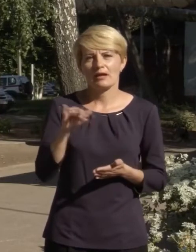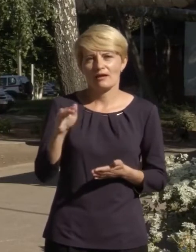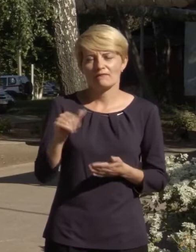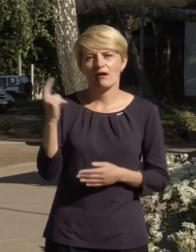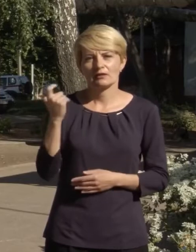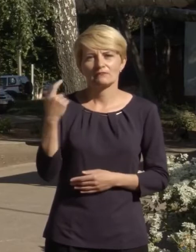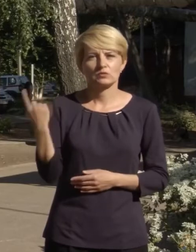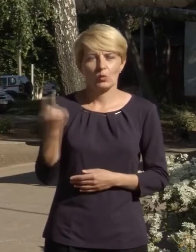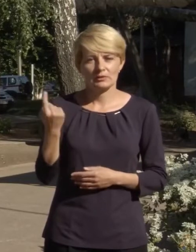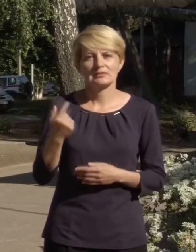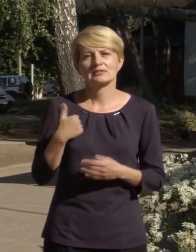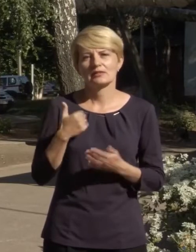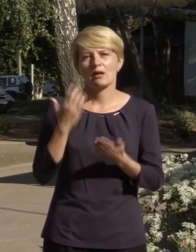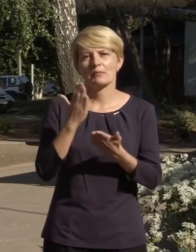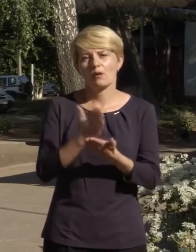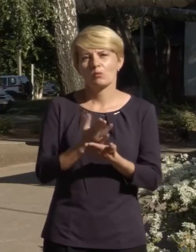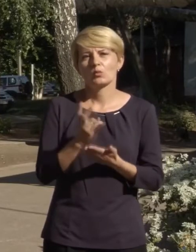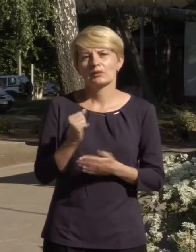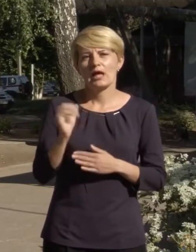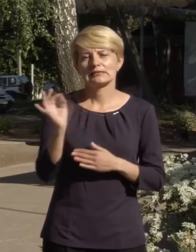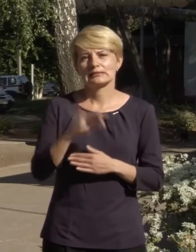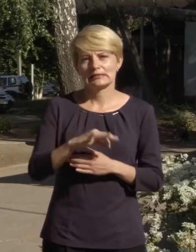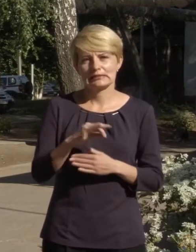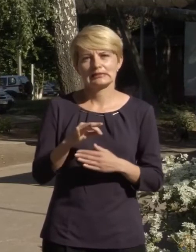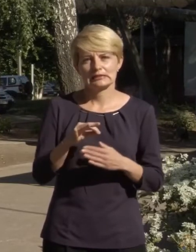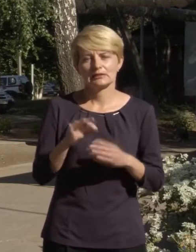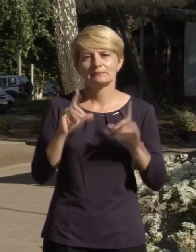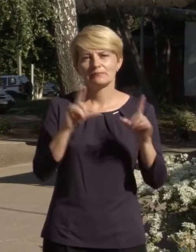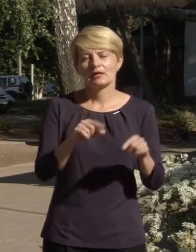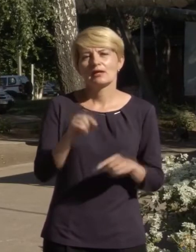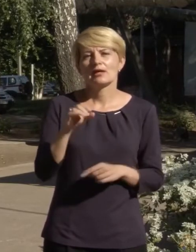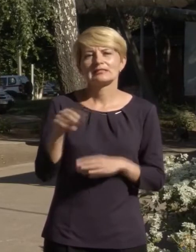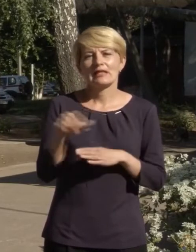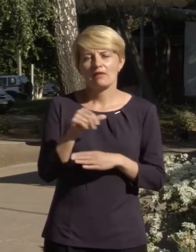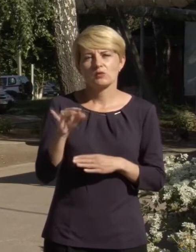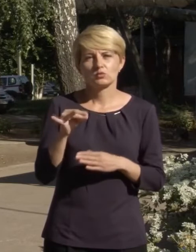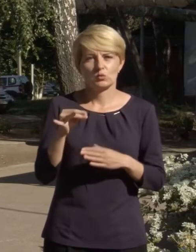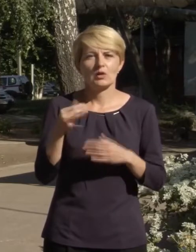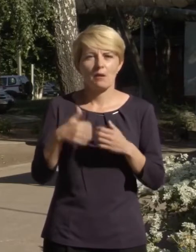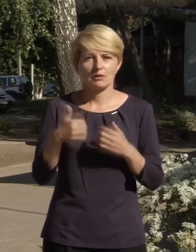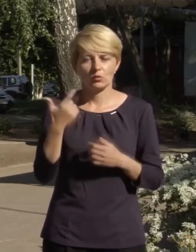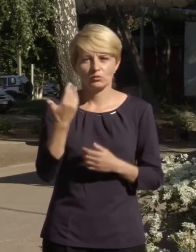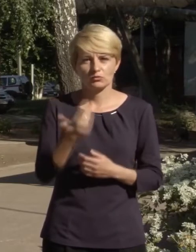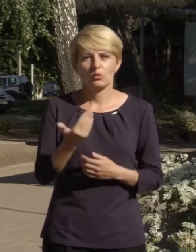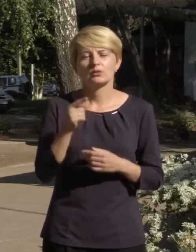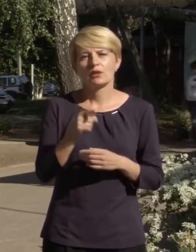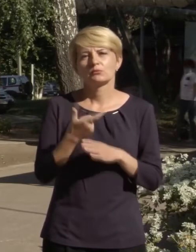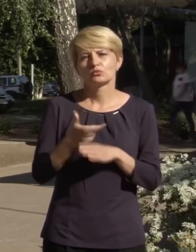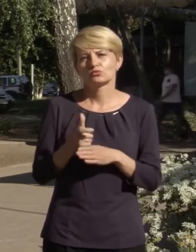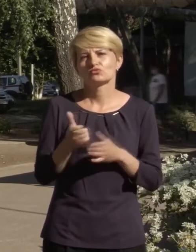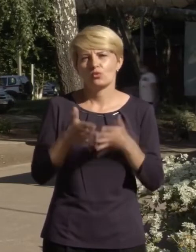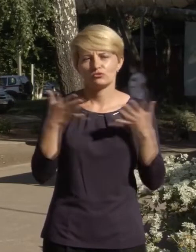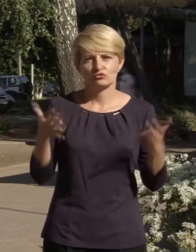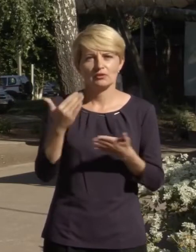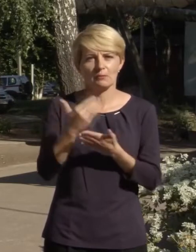області, прямую на схід в відрядження до Слав'янську та Краматорську. У мене там дуже така обширна